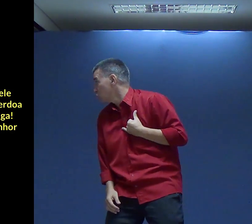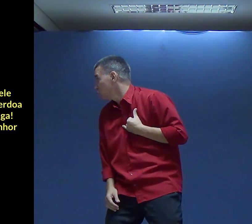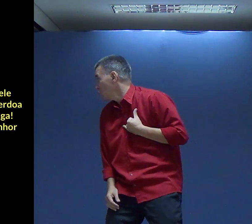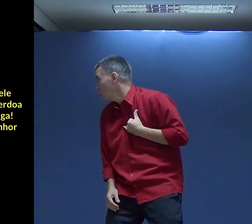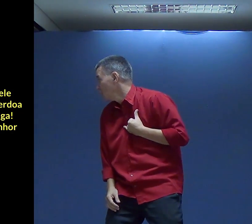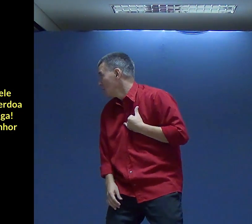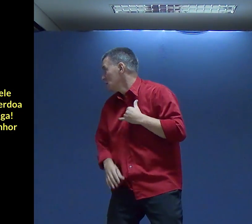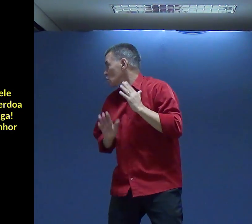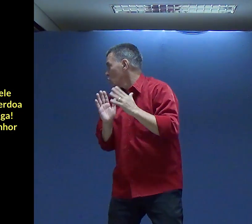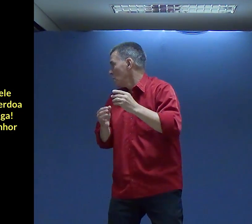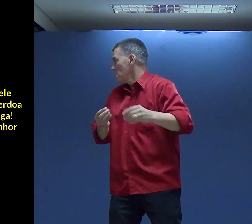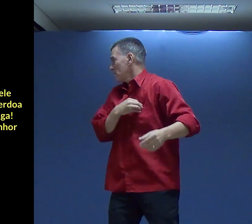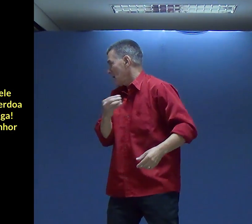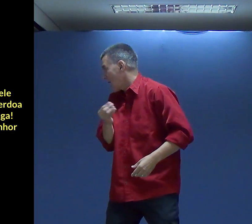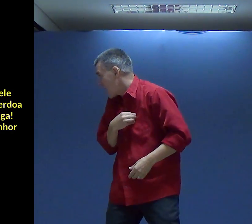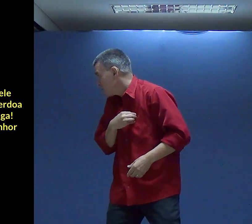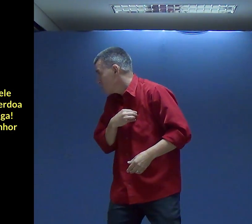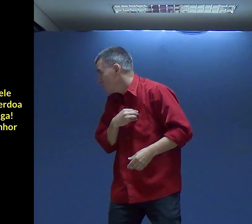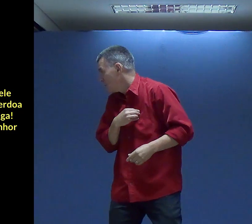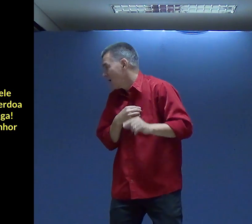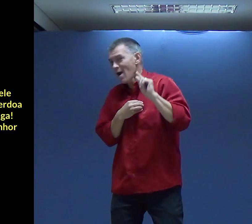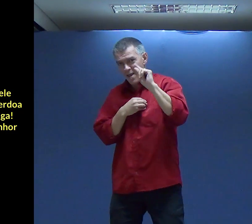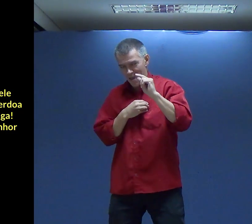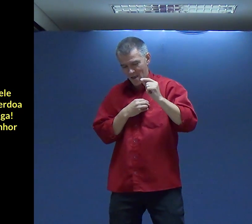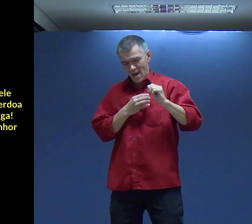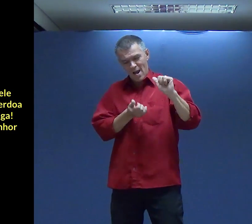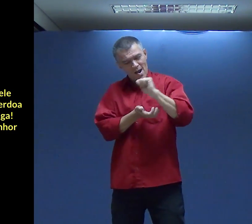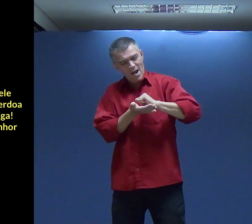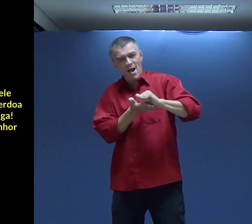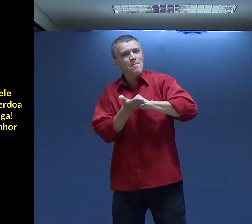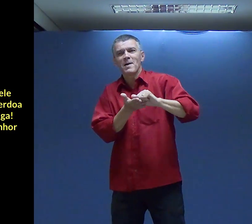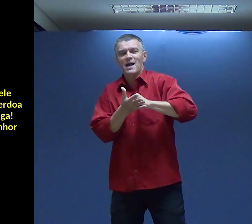E cujos pecados Ele apaga